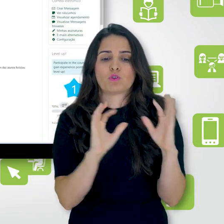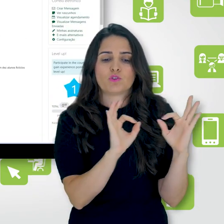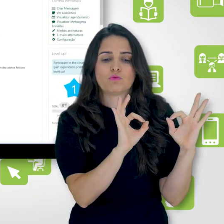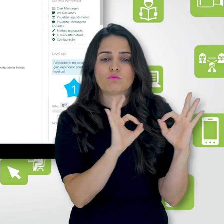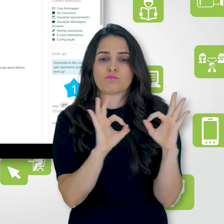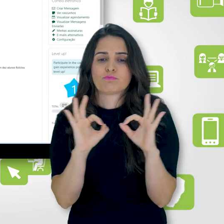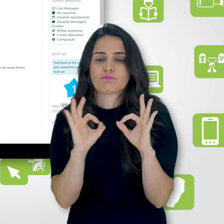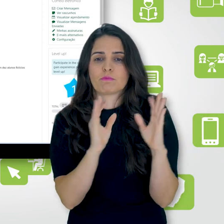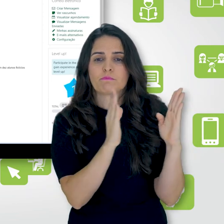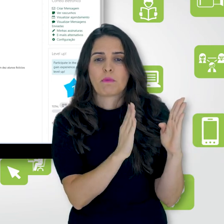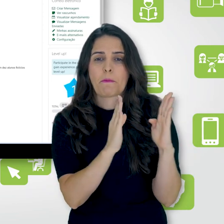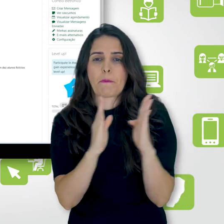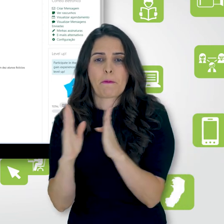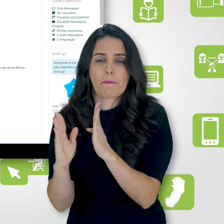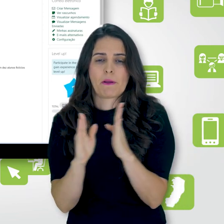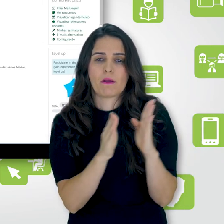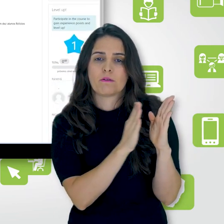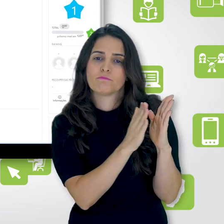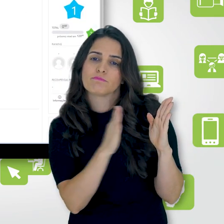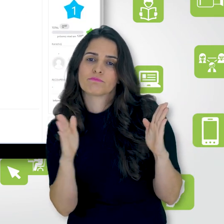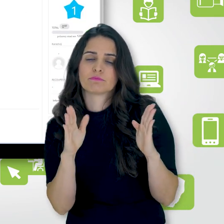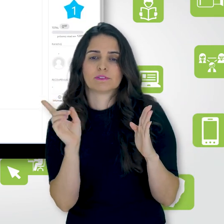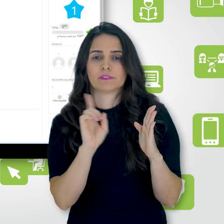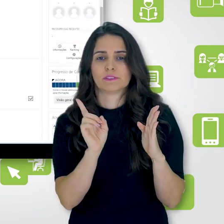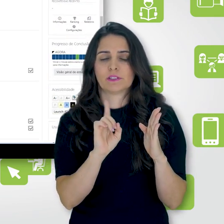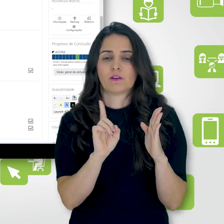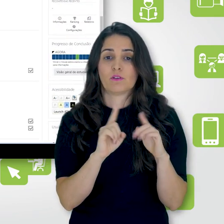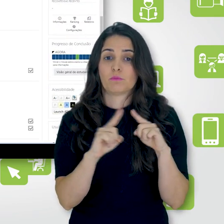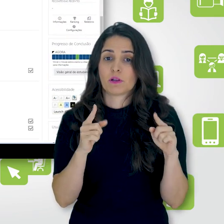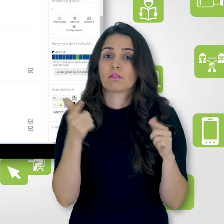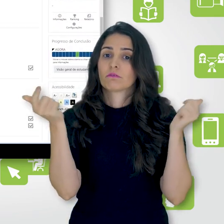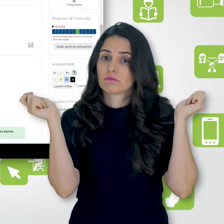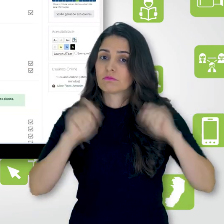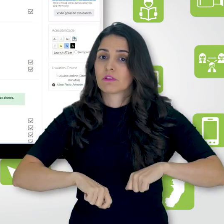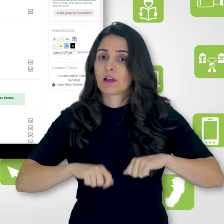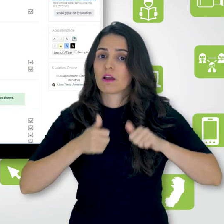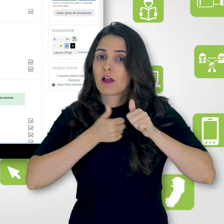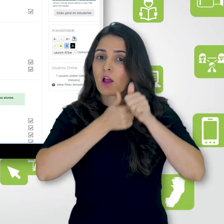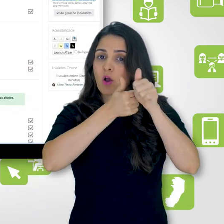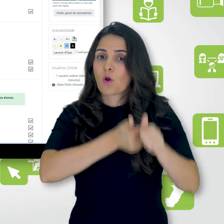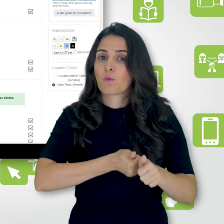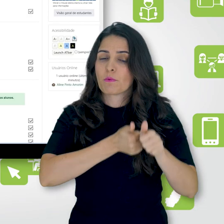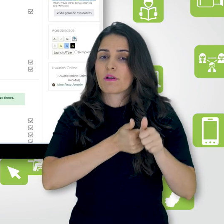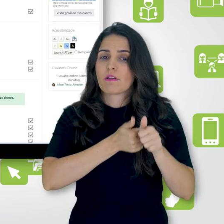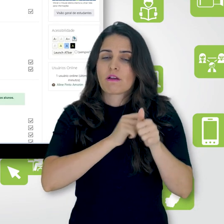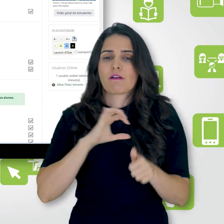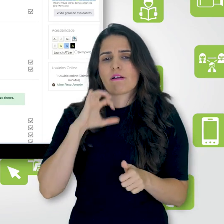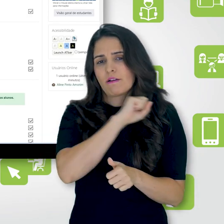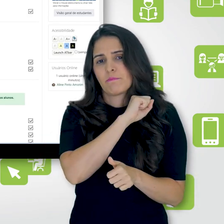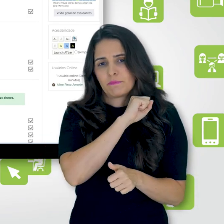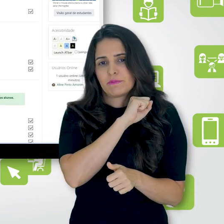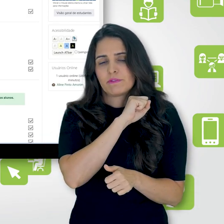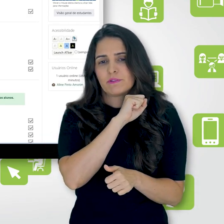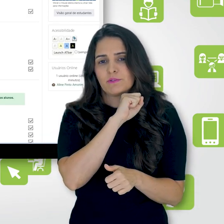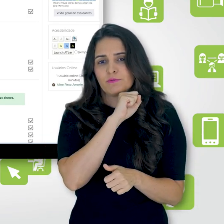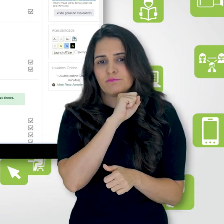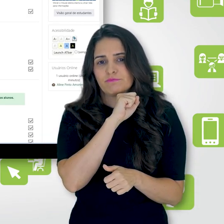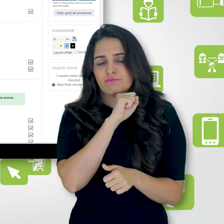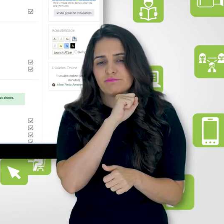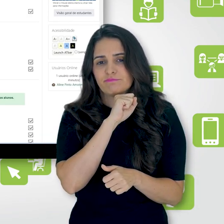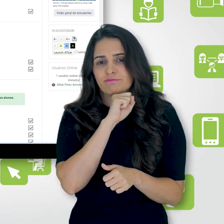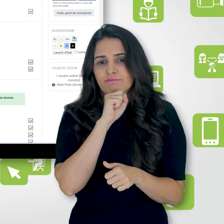progresso de conclusão, como nós conseguimos acompanhar essas atividades de uma forma rápida,